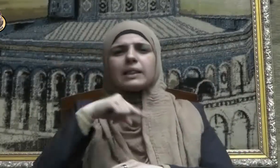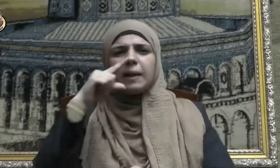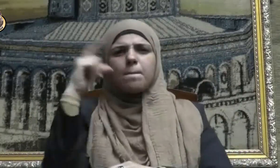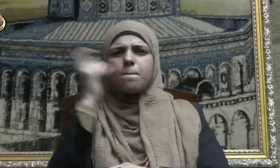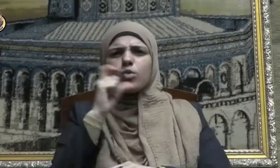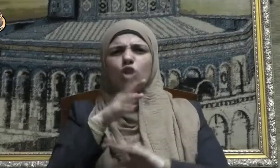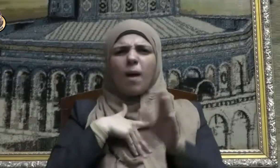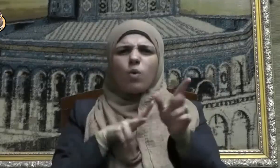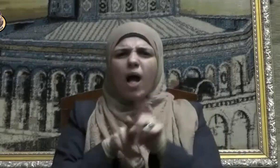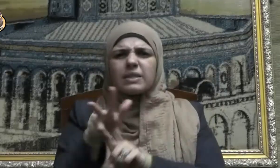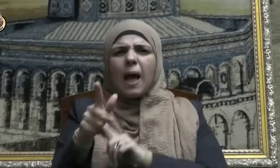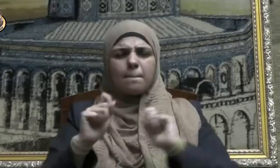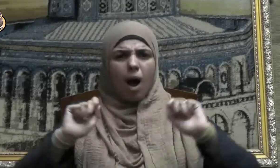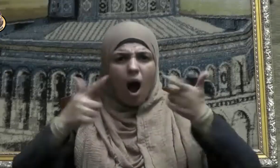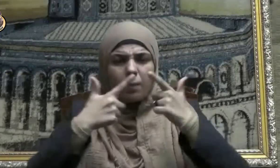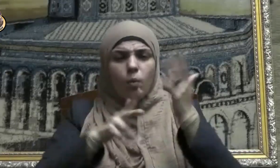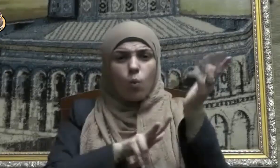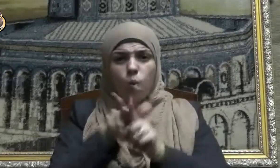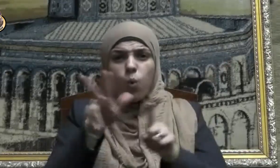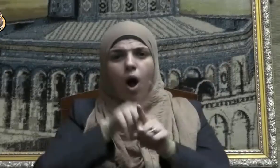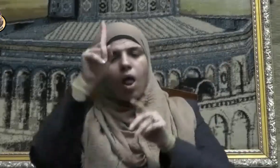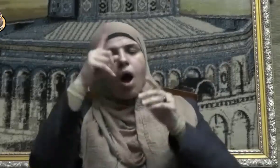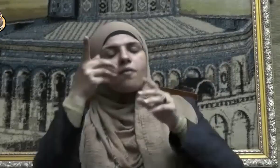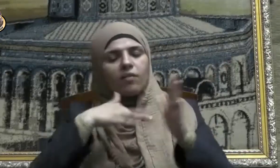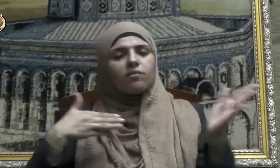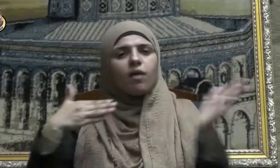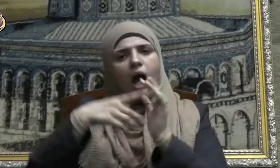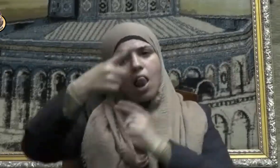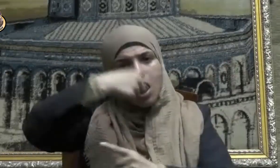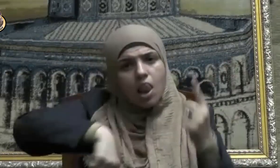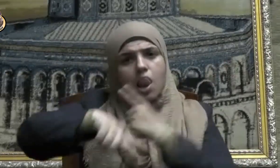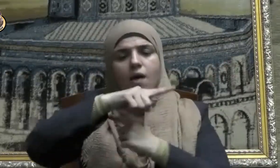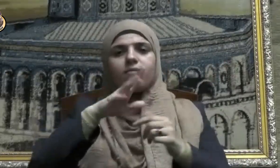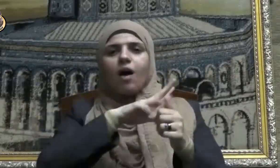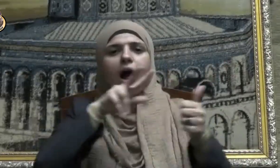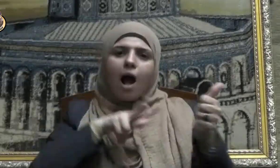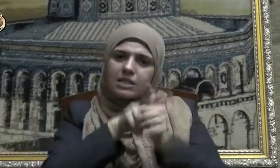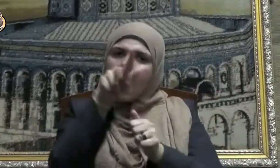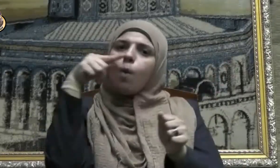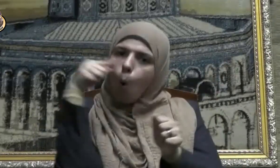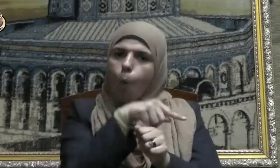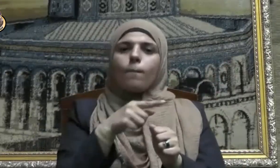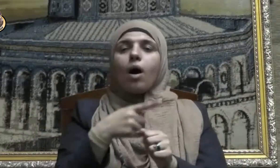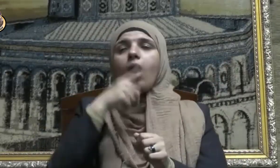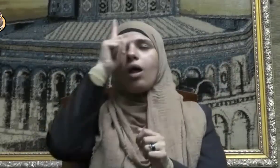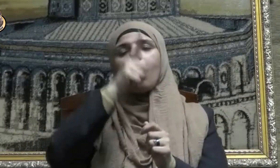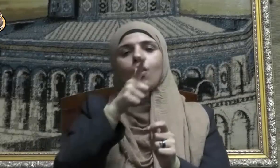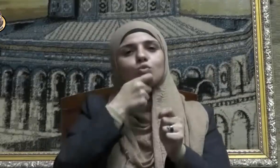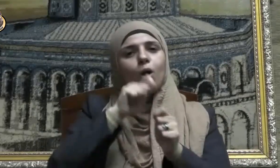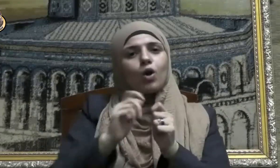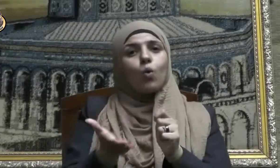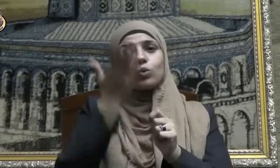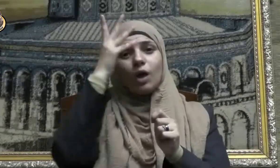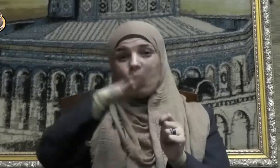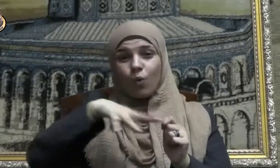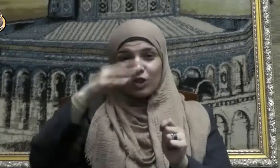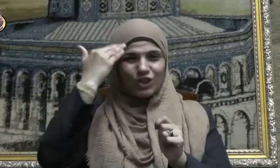والعنة سيعود عليهم قال تعالى ولا يحيق المكر السيء